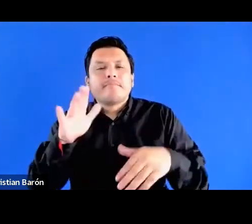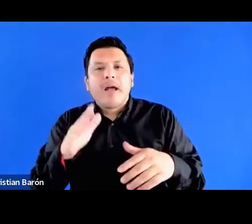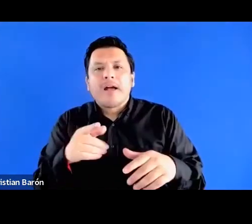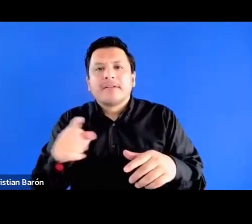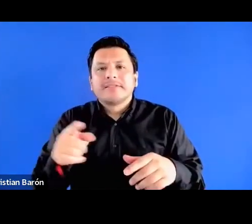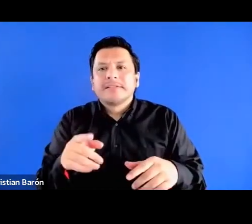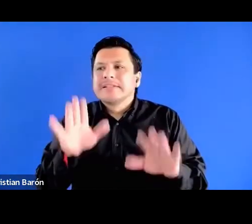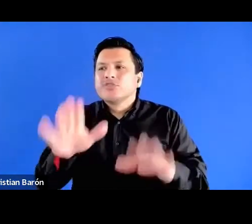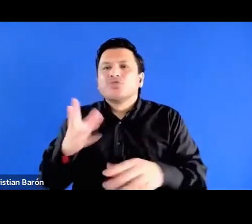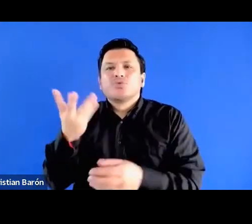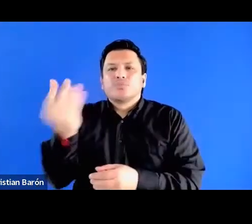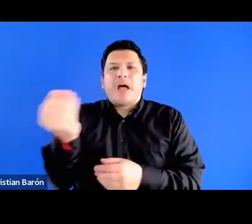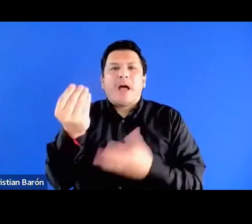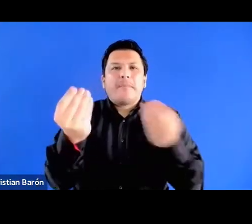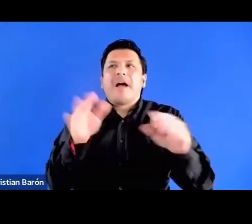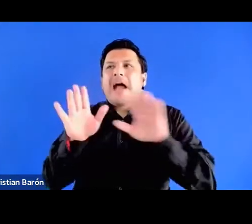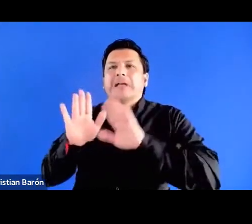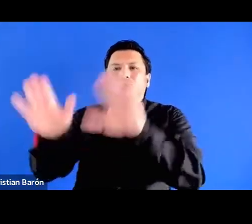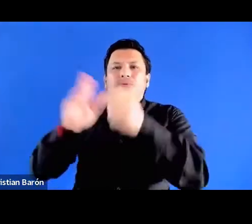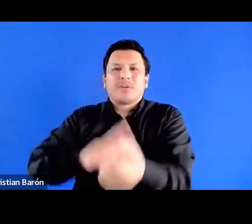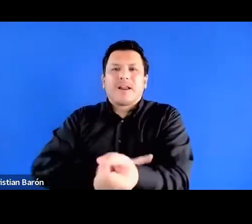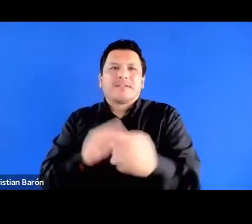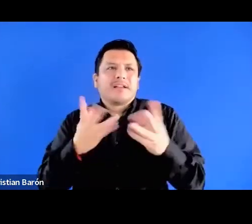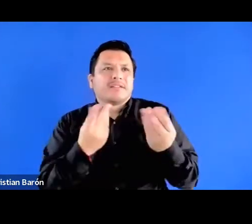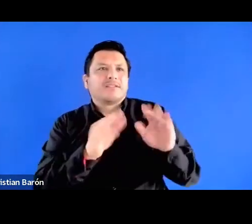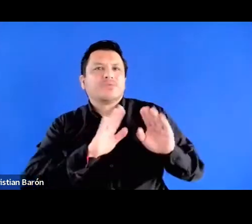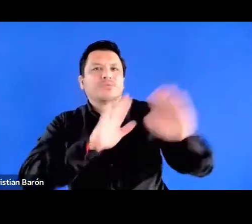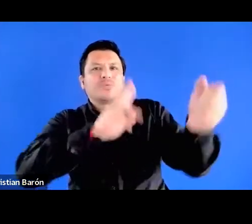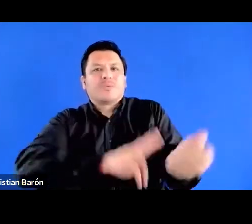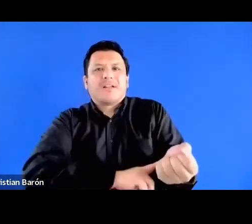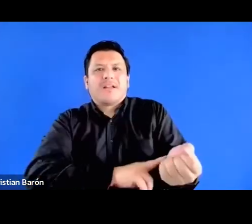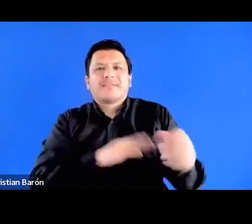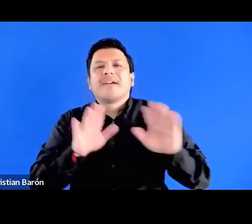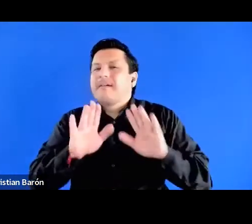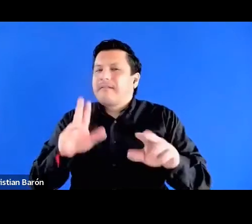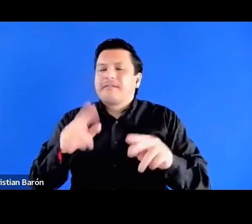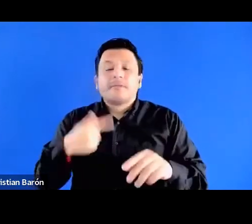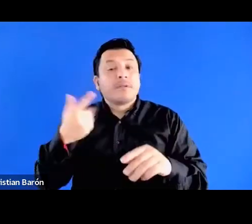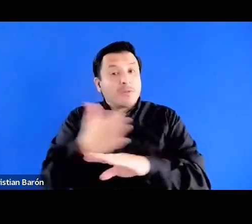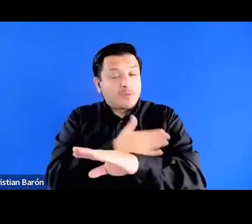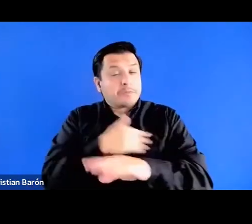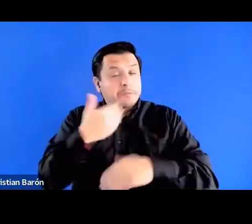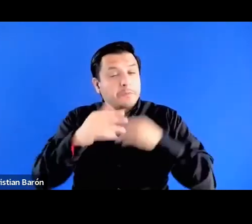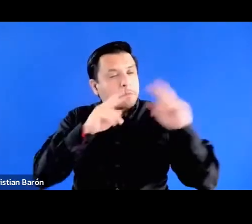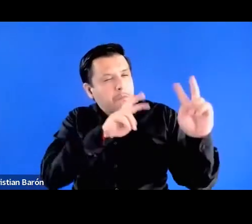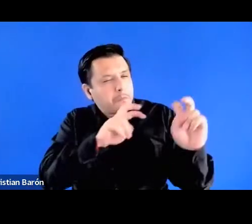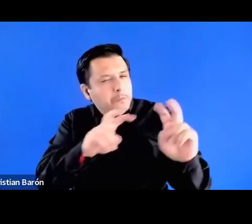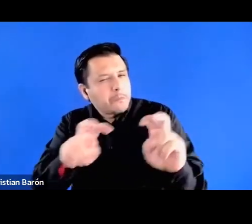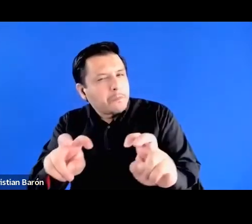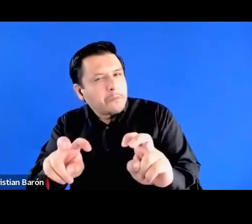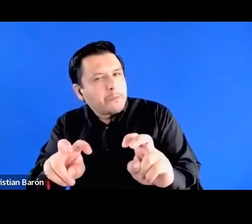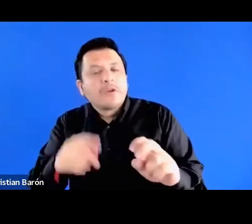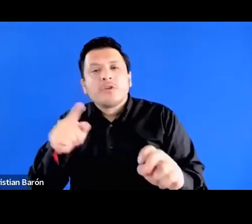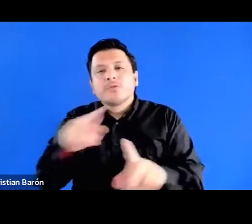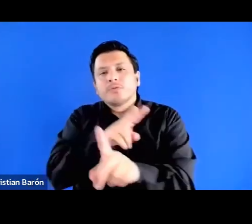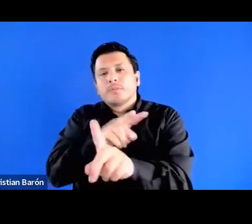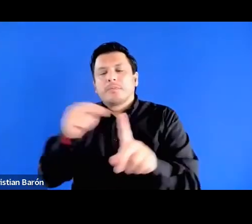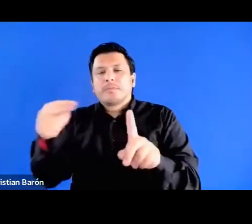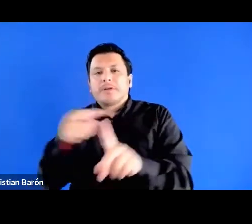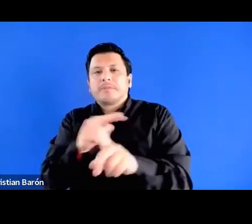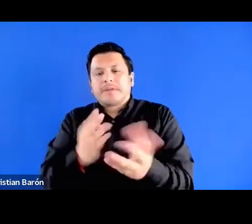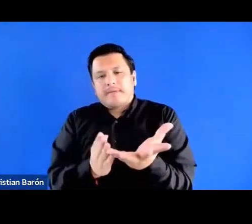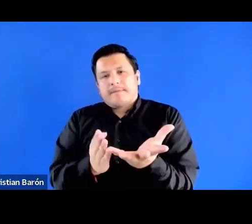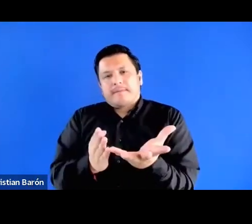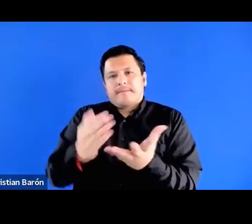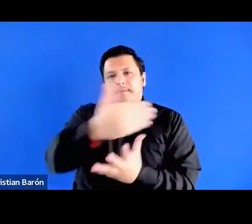racializada. Otra de las particularidades de esta indagación es que se hizo desde una perspectiva interseccional que